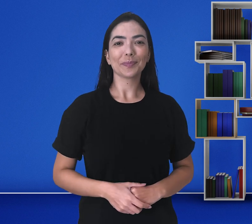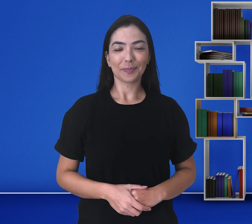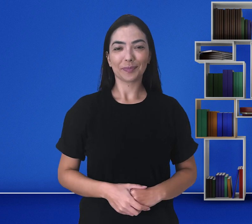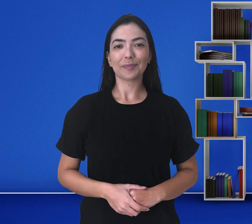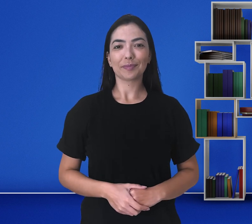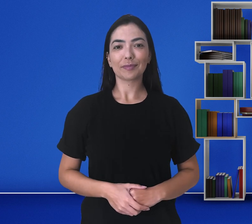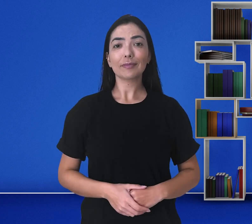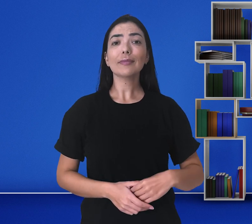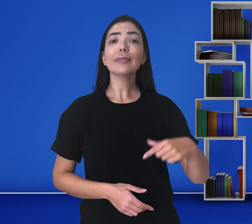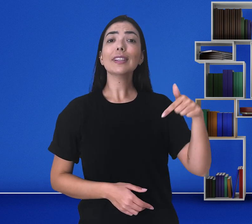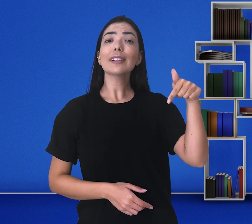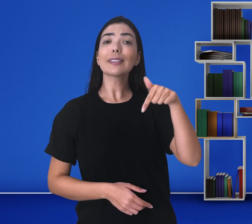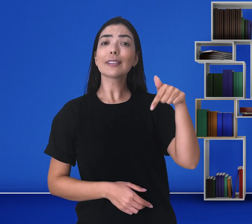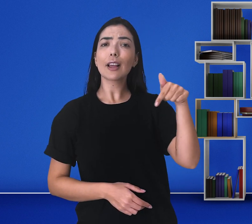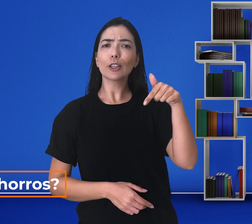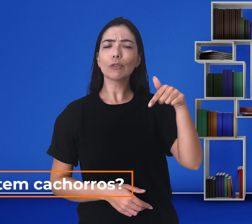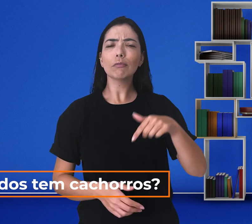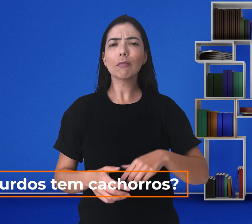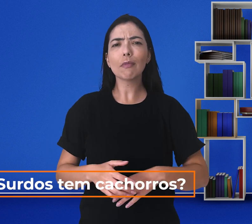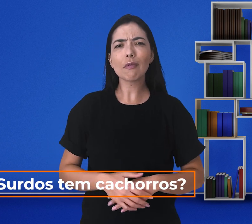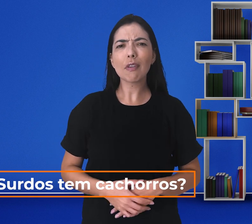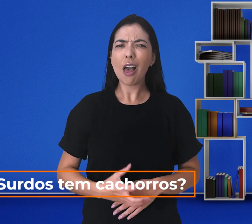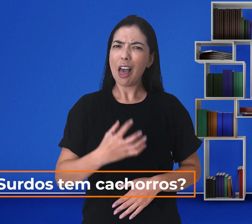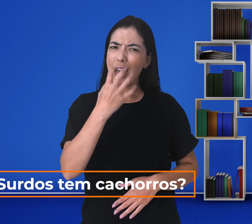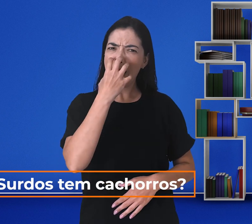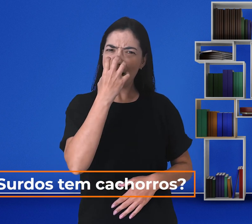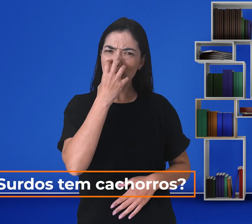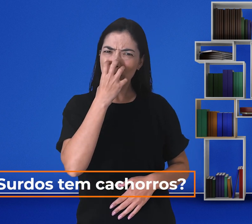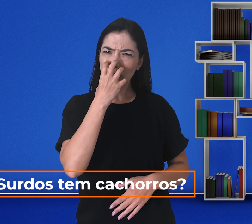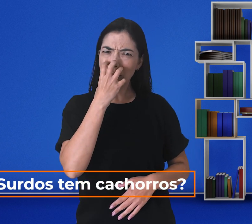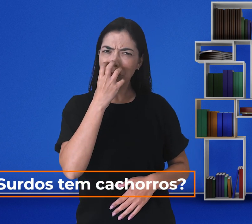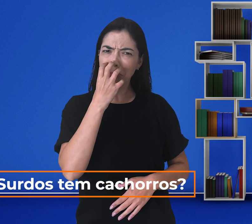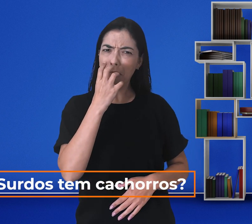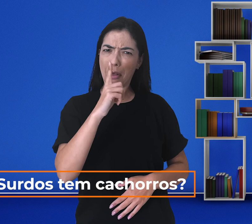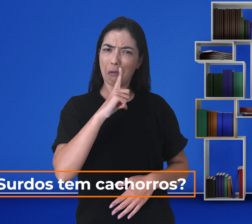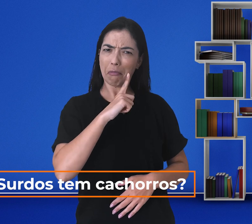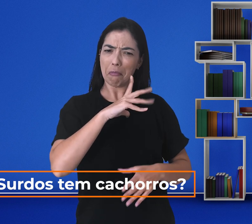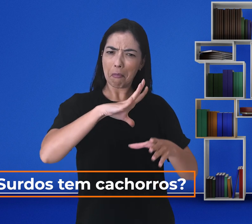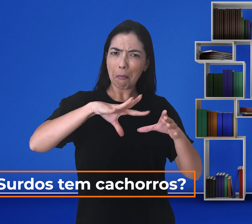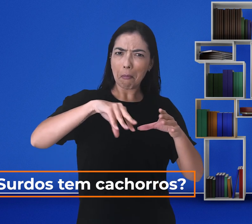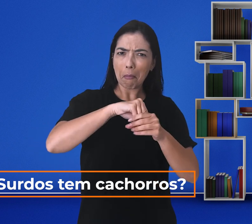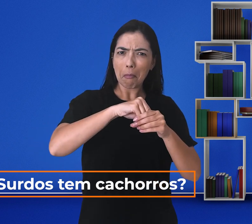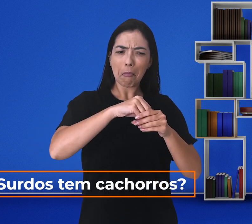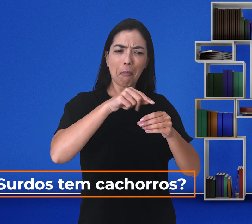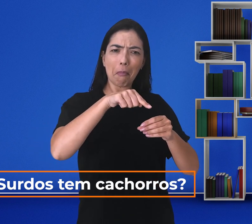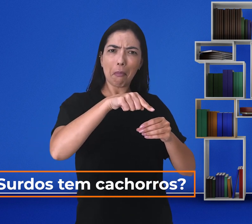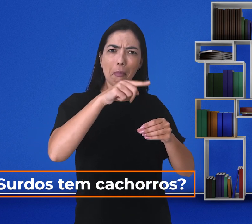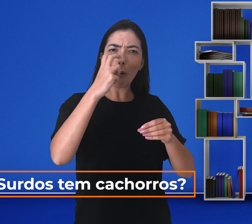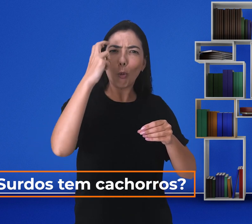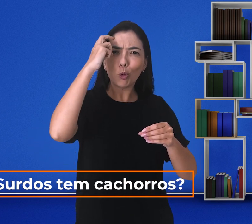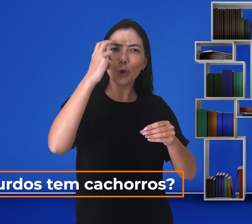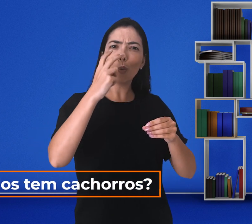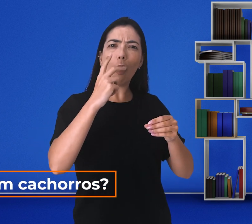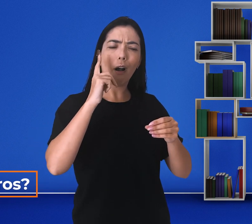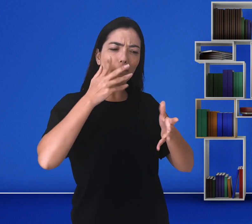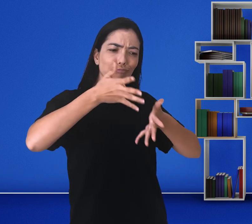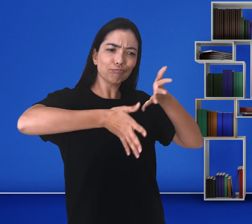A sétima curiosidade é em relação aos cachorros. Os cachorros podem ter contato com a